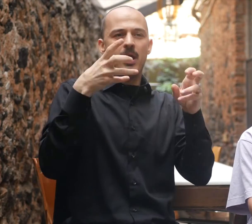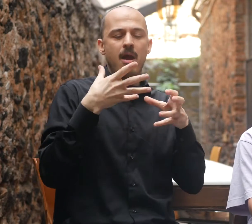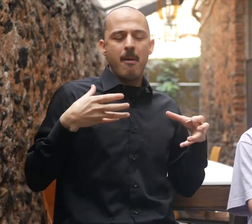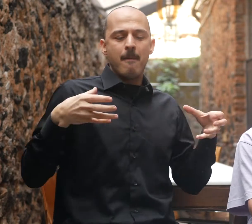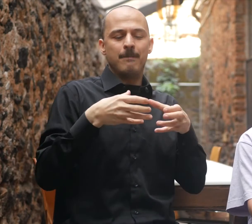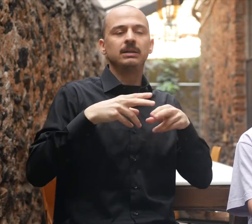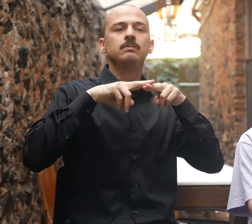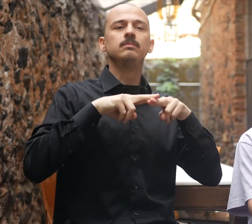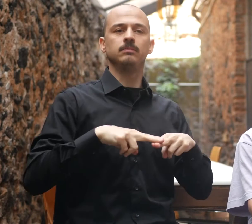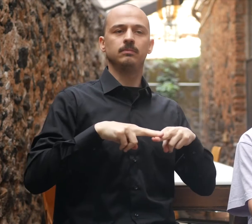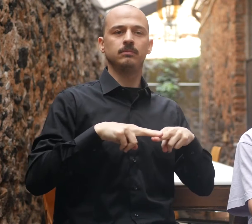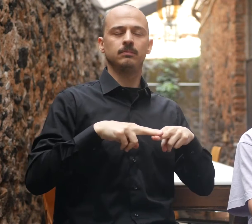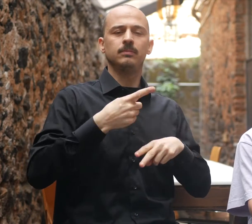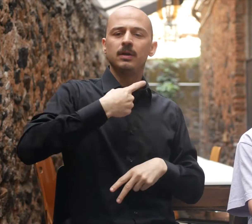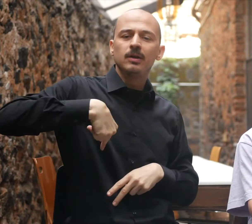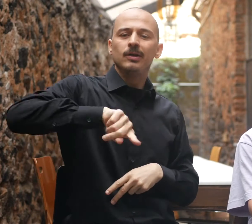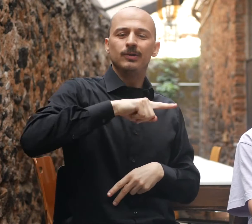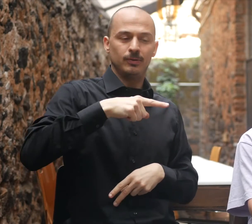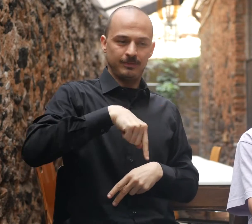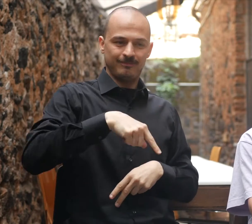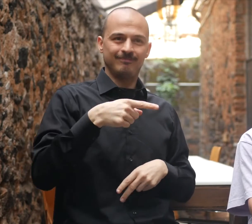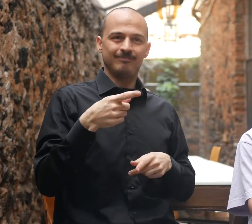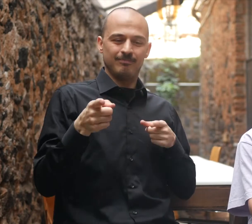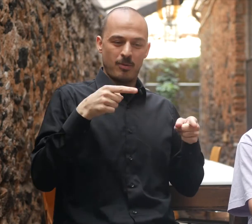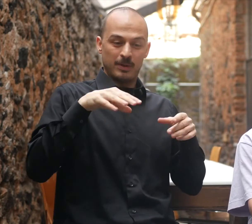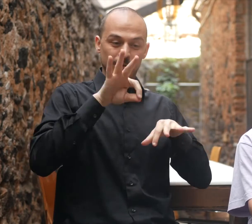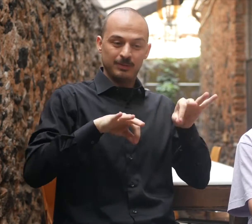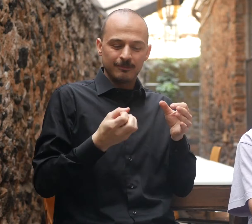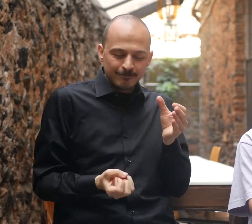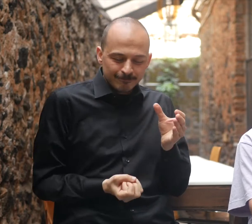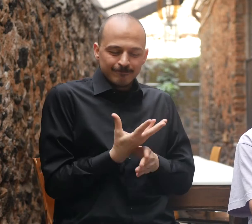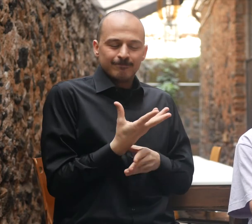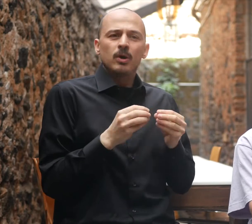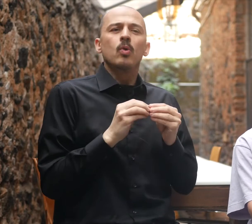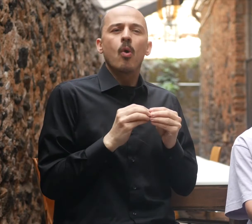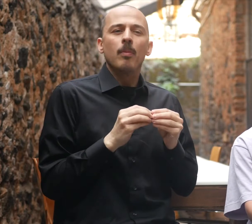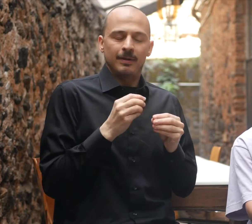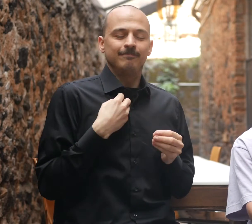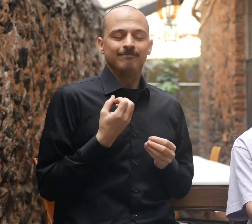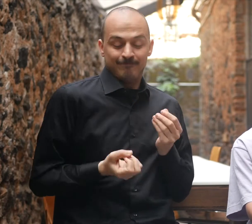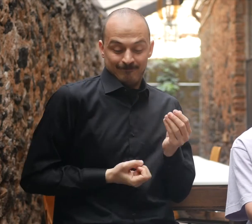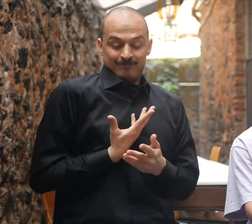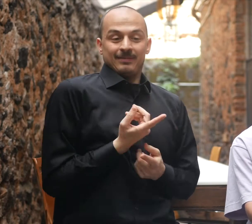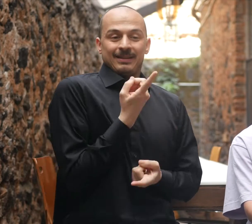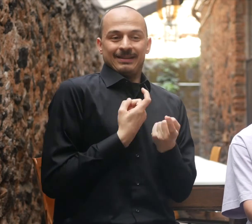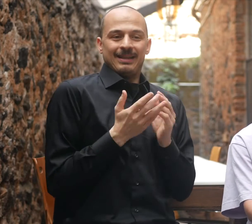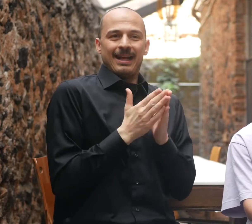creare questa scena ci siamo basati su delle letture prese da Elias Canetti, Massa e Potere.